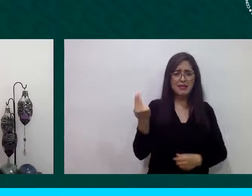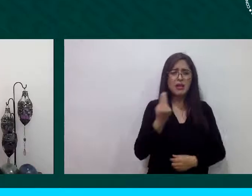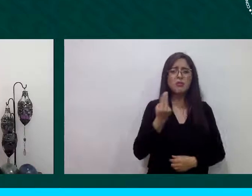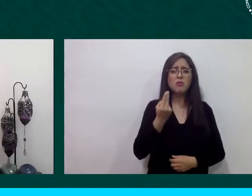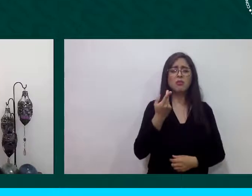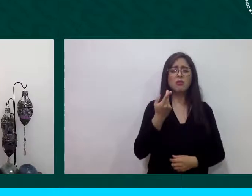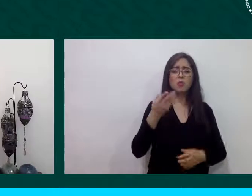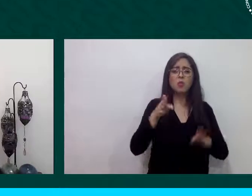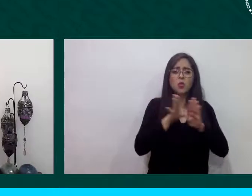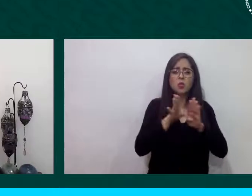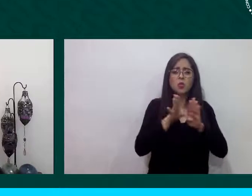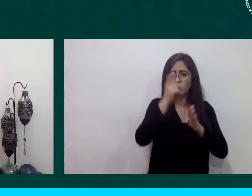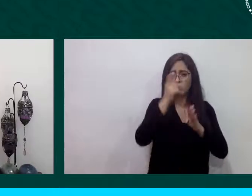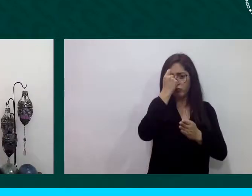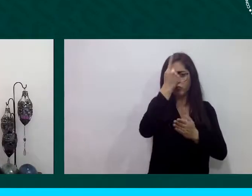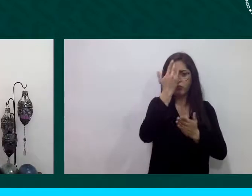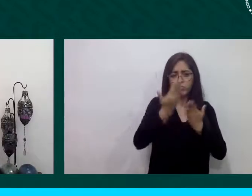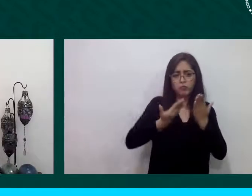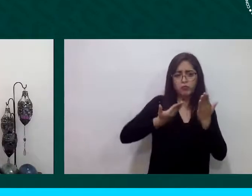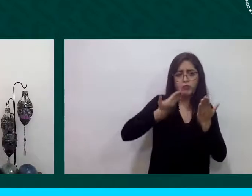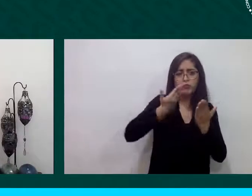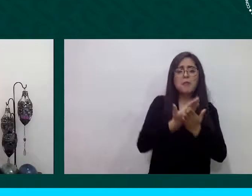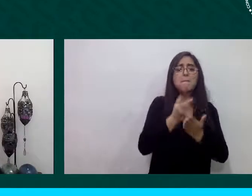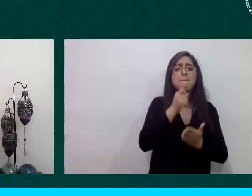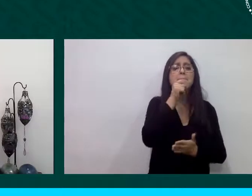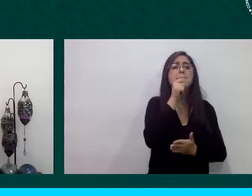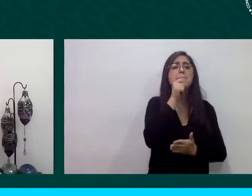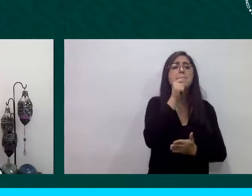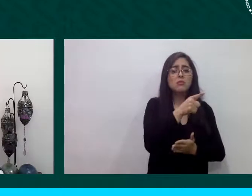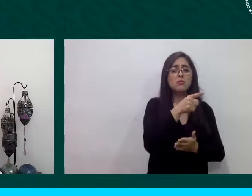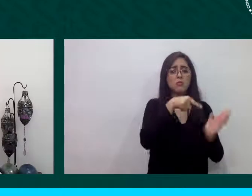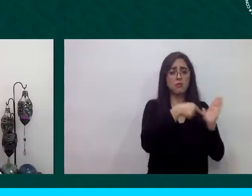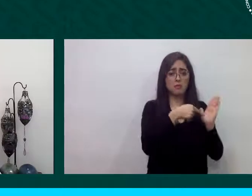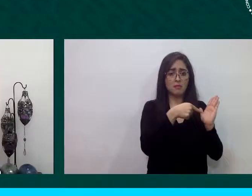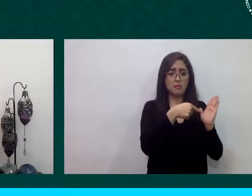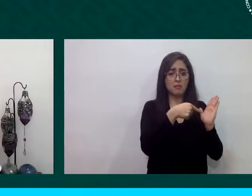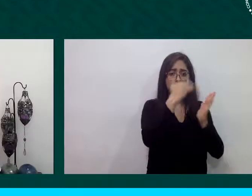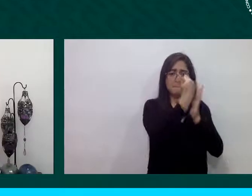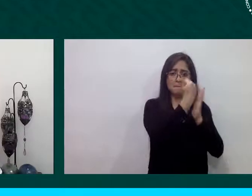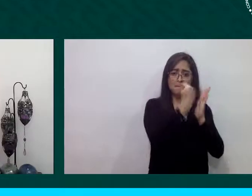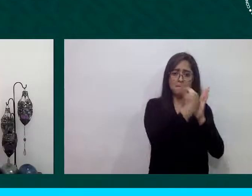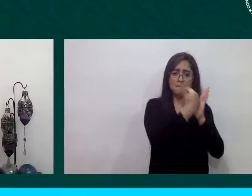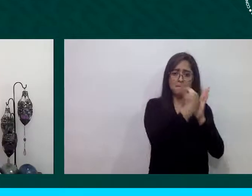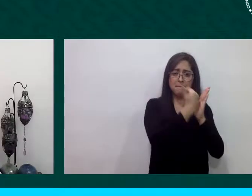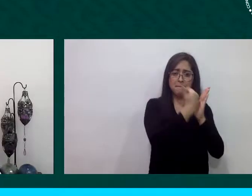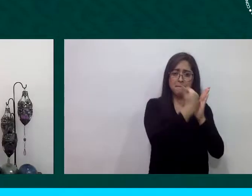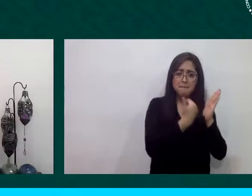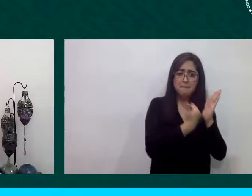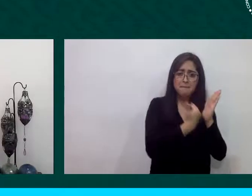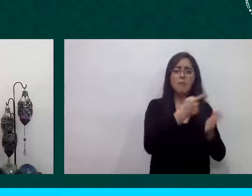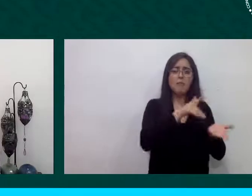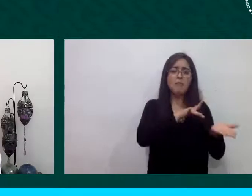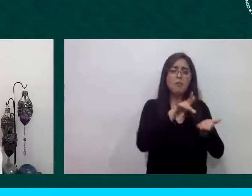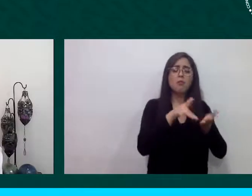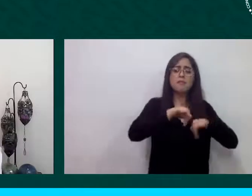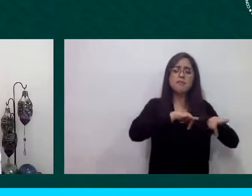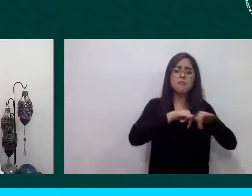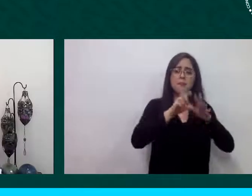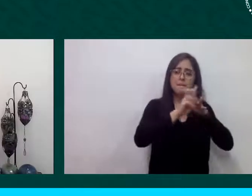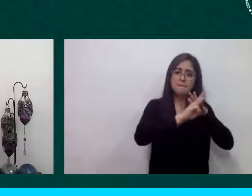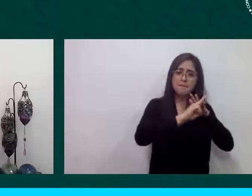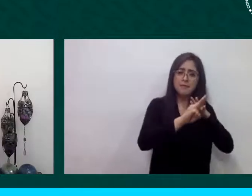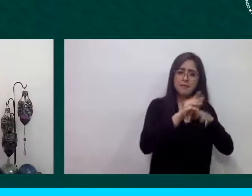difundir el manual para el emprendimiento migrante a través de redes sociales para que las personas lo puedan leer lo puedan